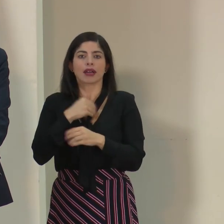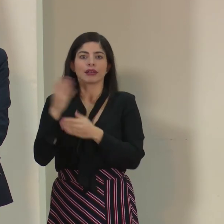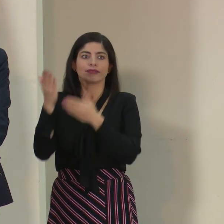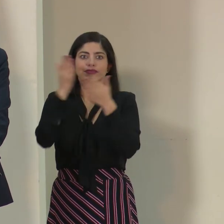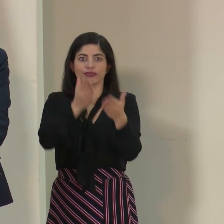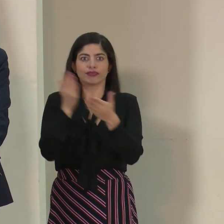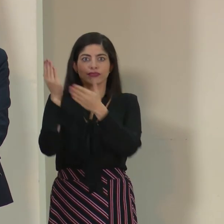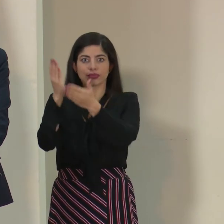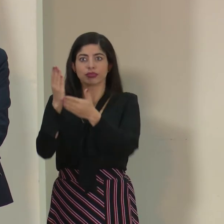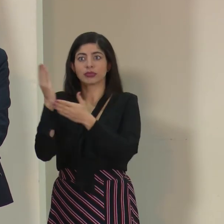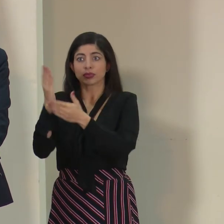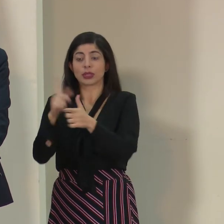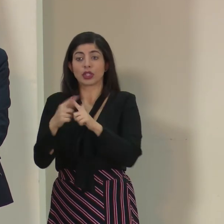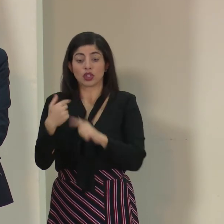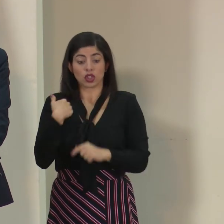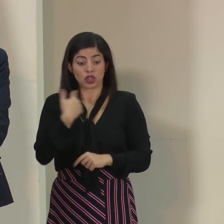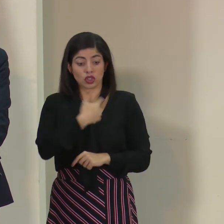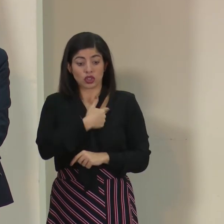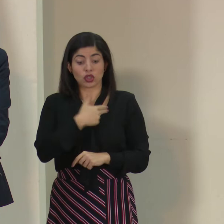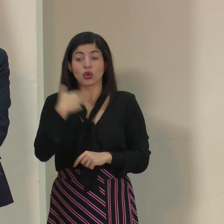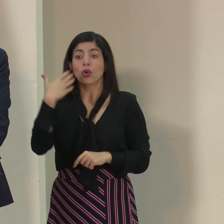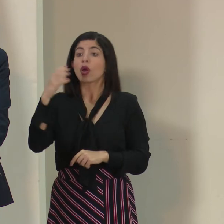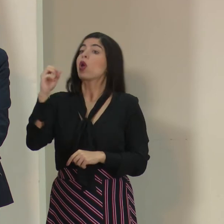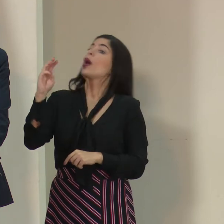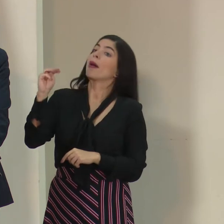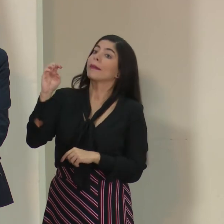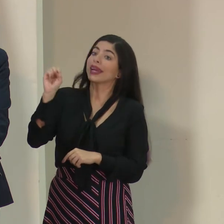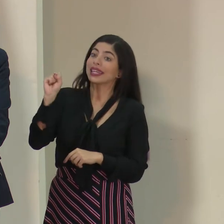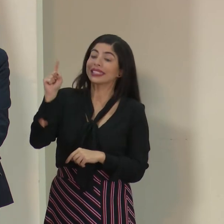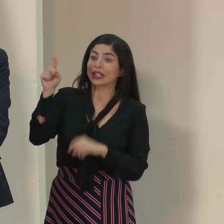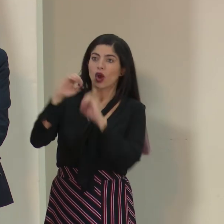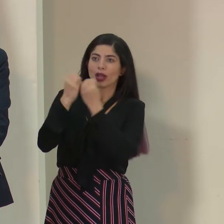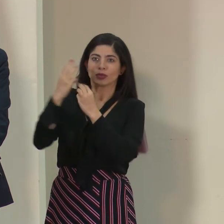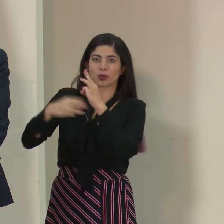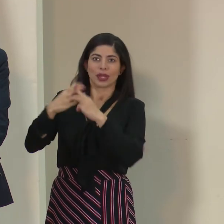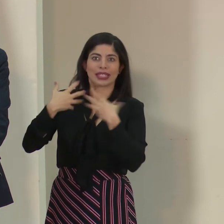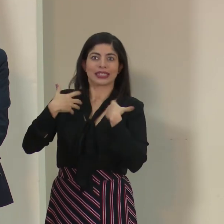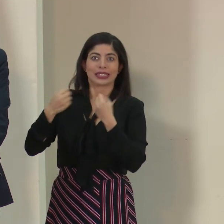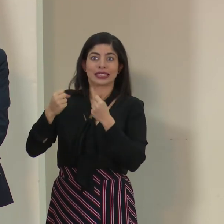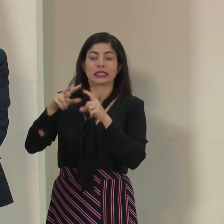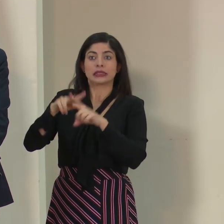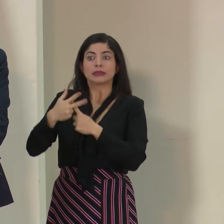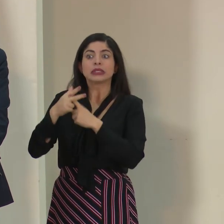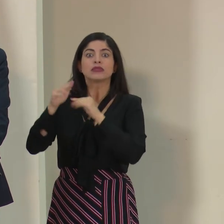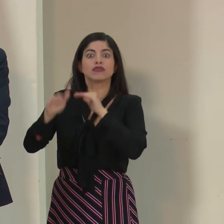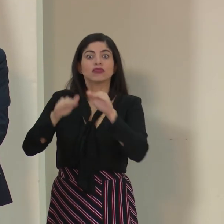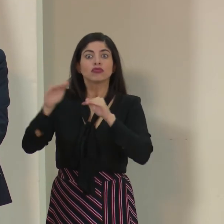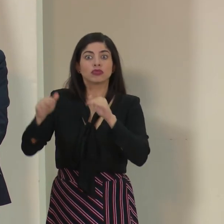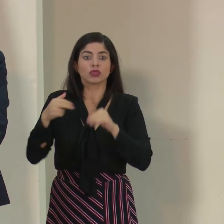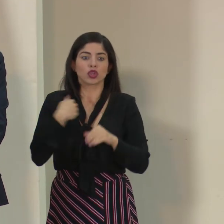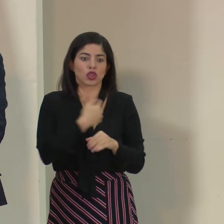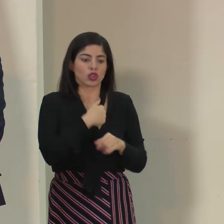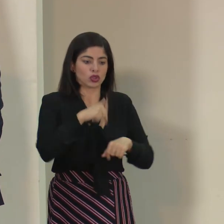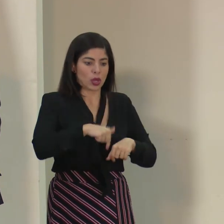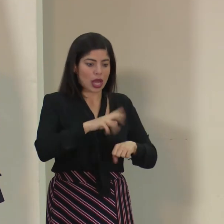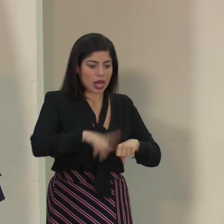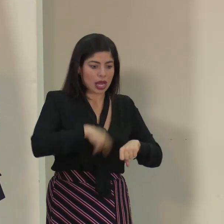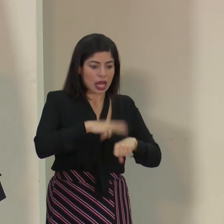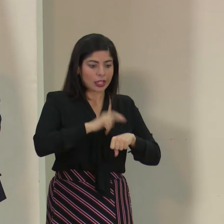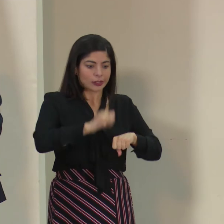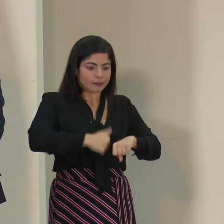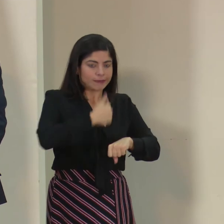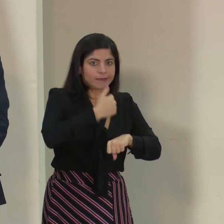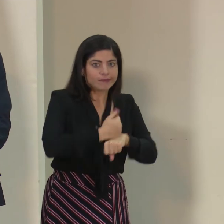Nosotros justamente en el momento que la OMS empieza a dar esta indicación, activamos la preparación en nuestro Sistema Nacional